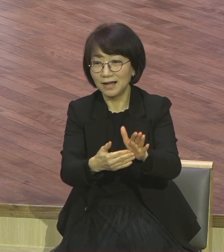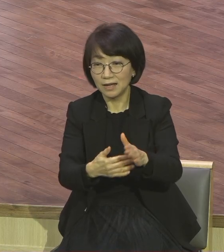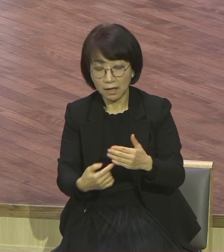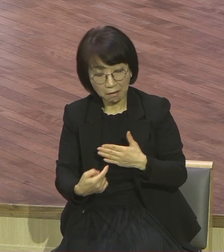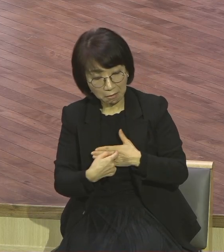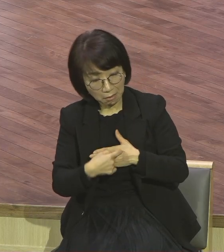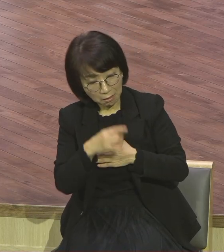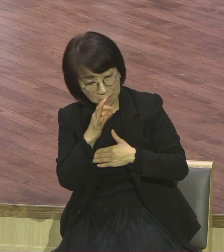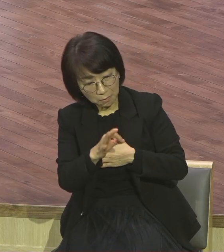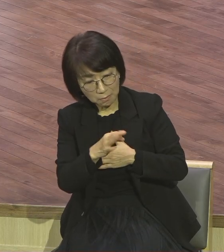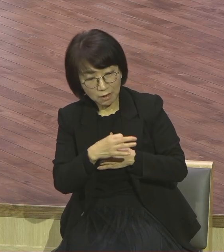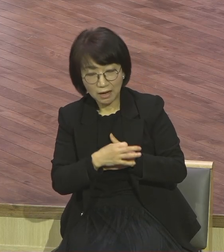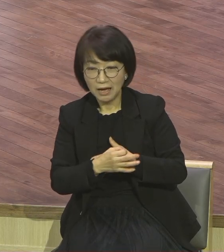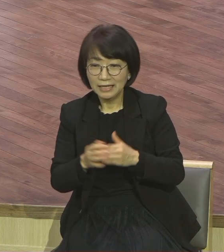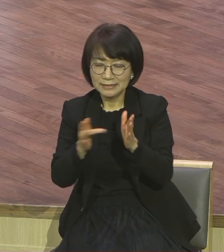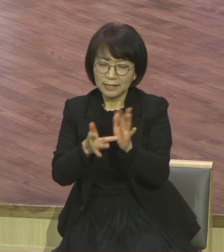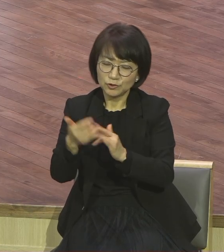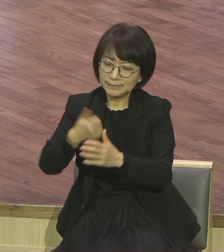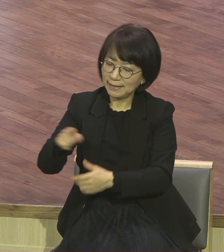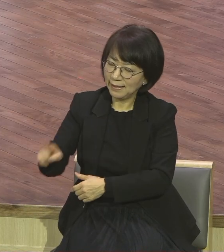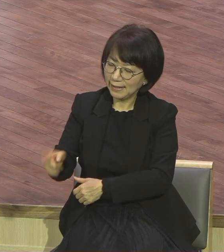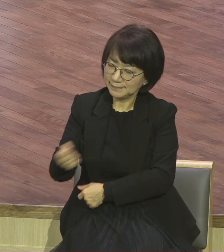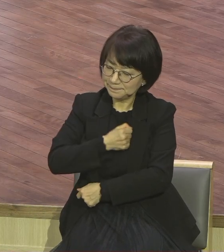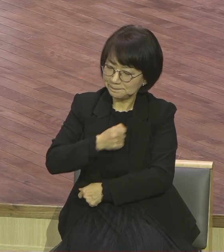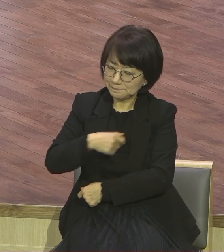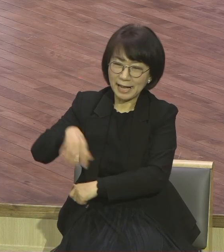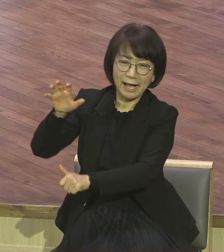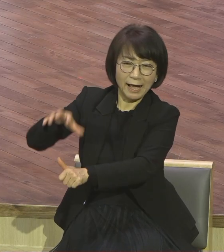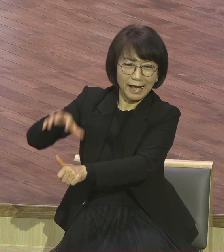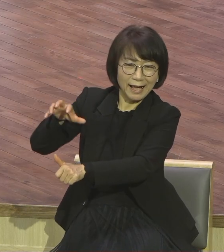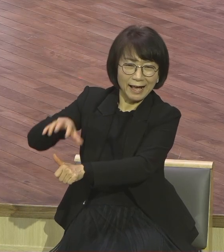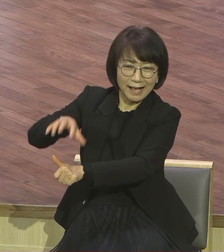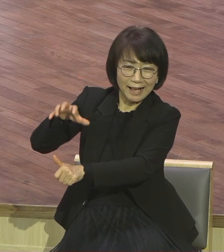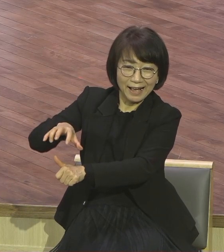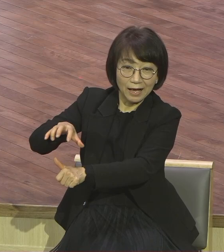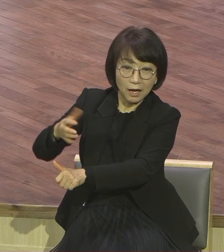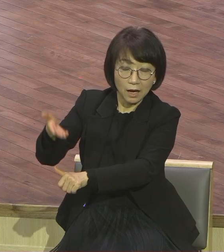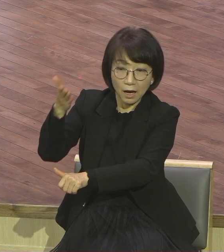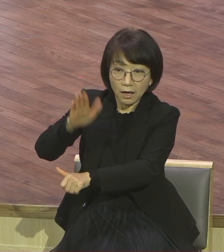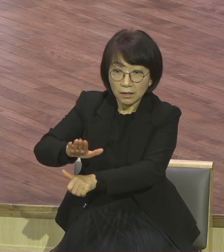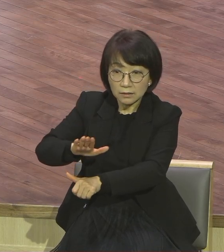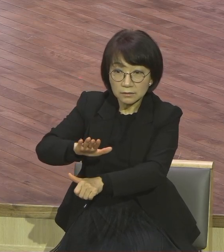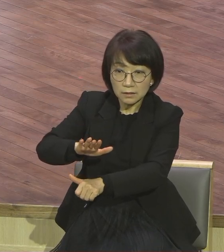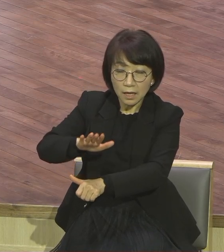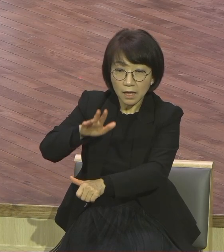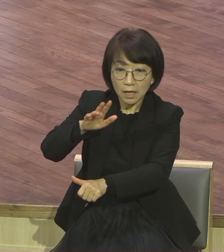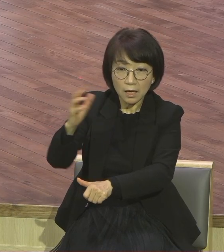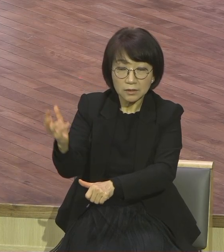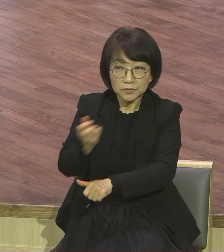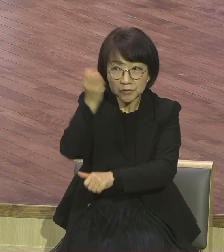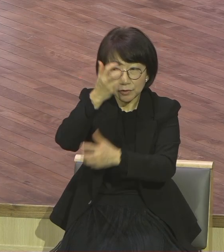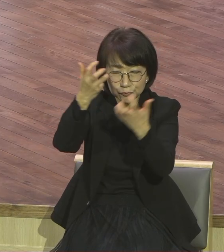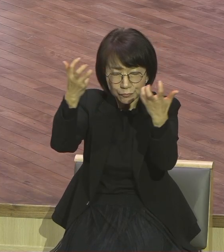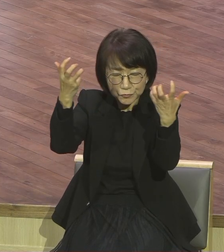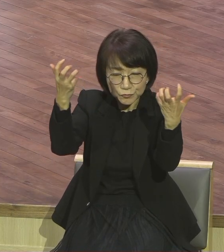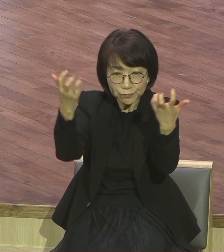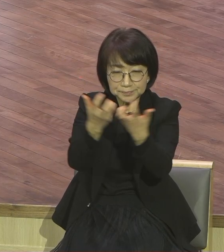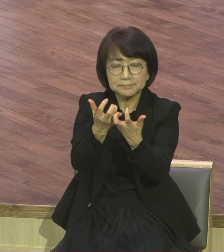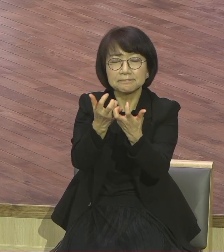꾸정만 들었던 제자들이지만은 결국은 세상이 감당할 수 없는 그러한 전도자들로